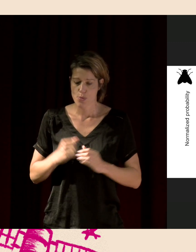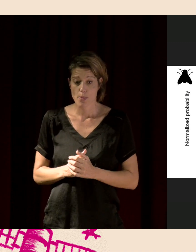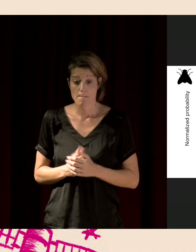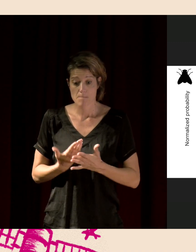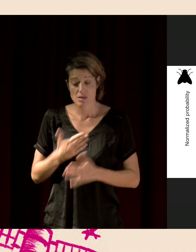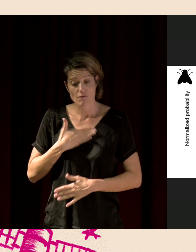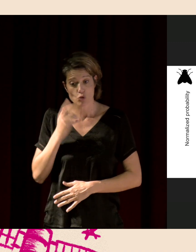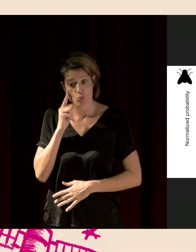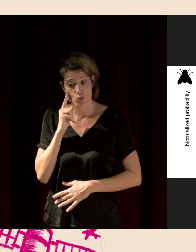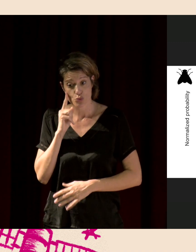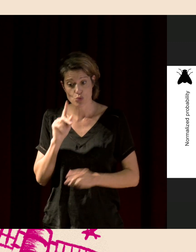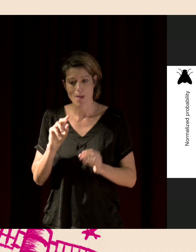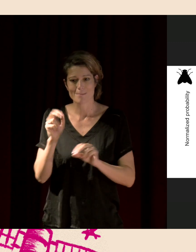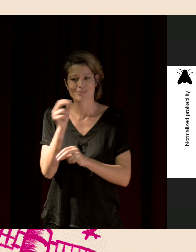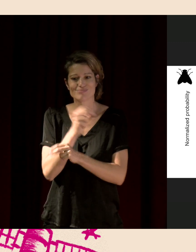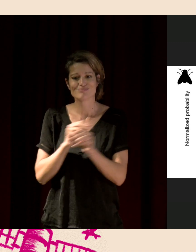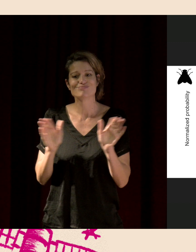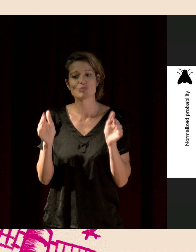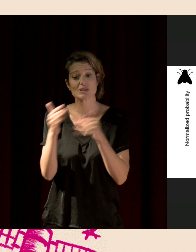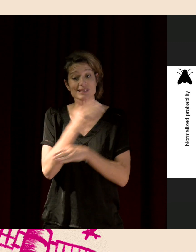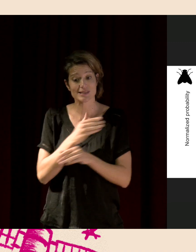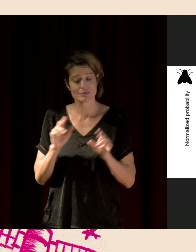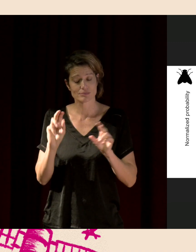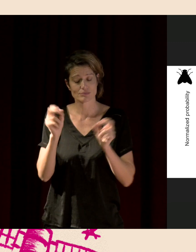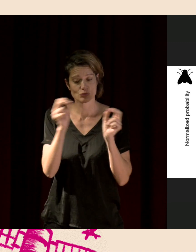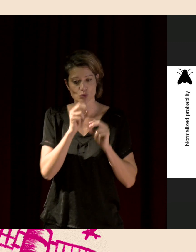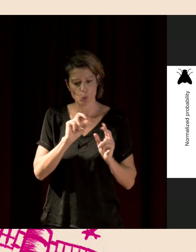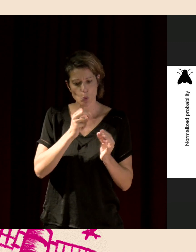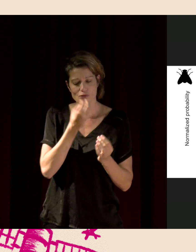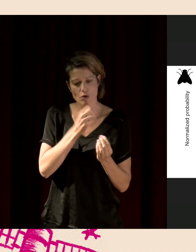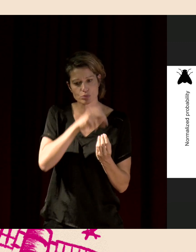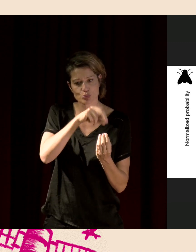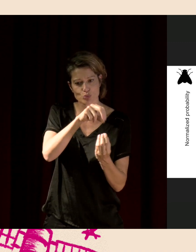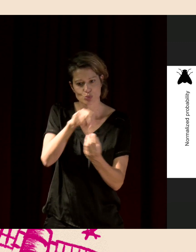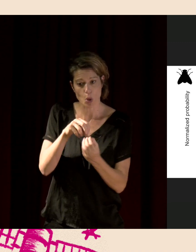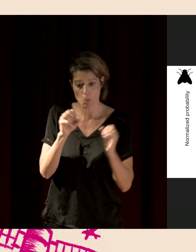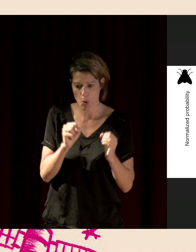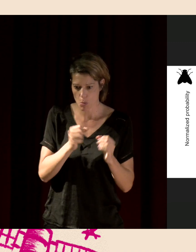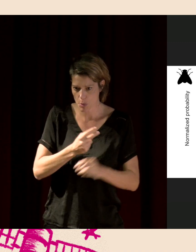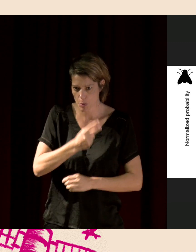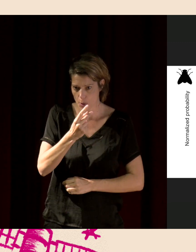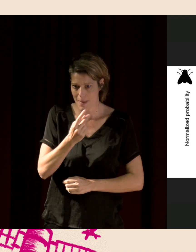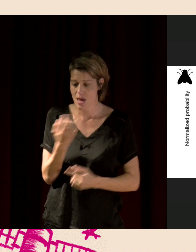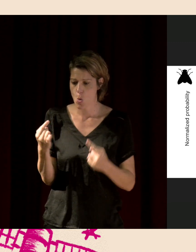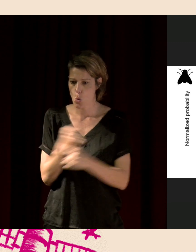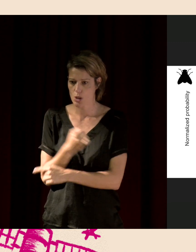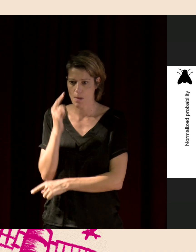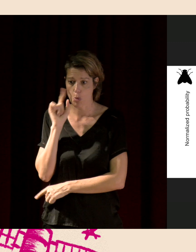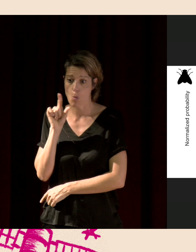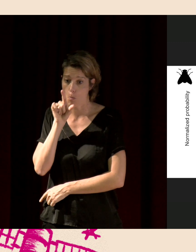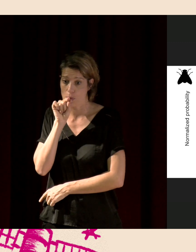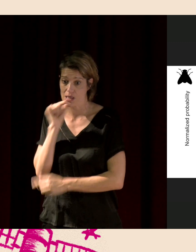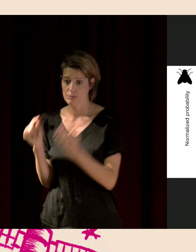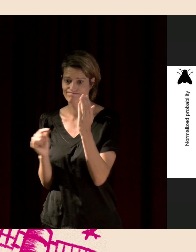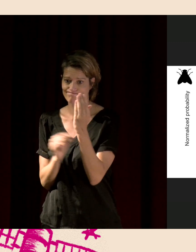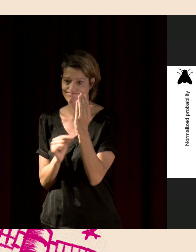parce qu'il fera plus chaud, donc ils pourront plus voler, qu'ils pourront peut-être plus polliniser les plantes. En revanche, ça va être probablement très désagréable pour